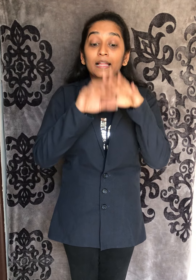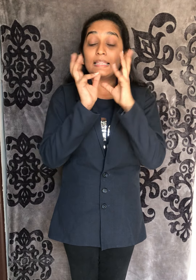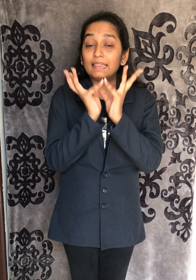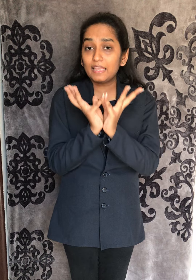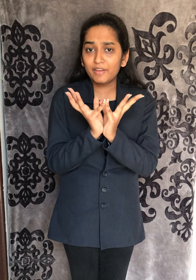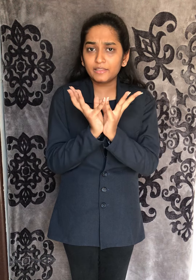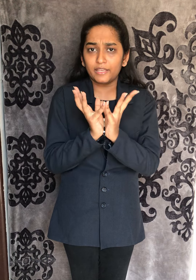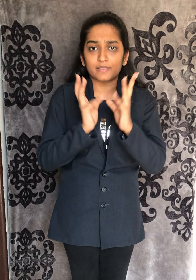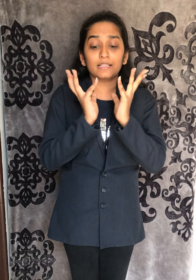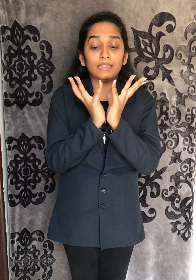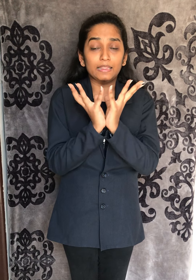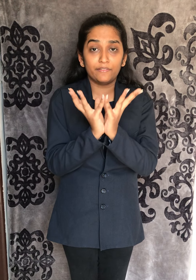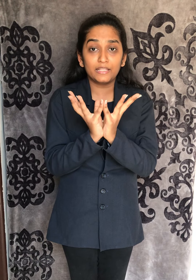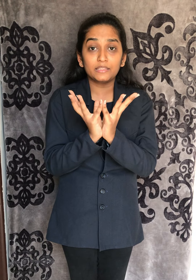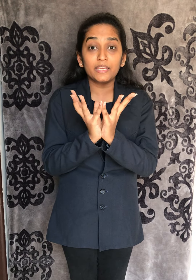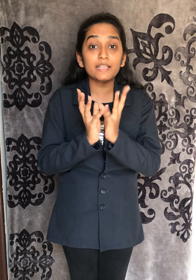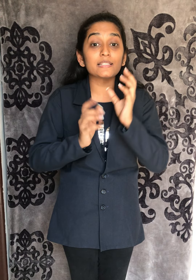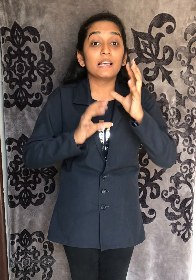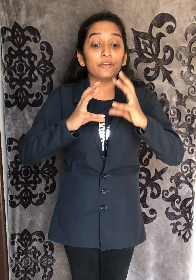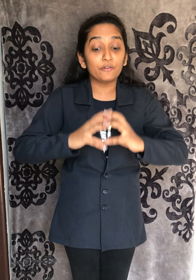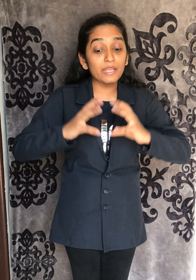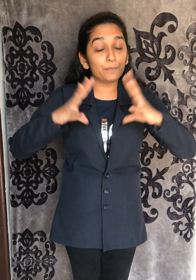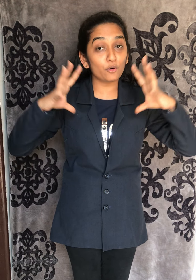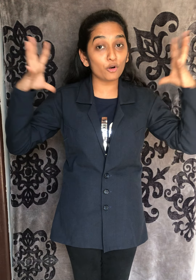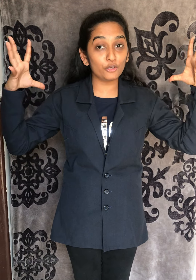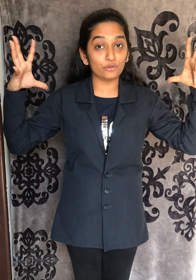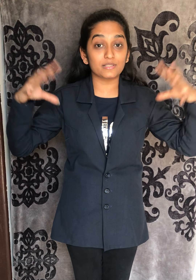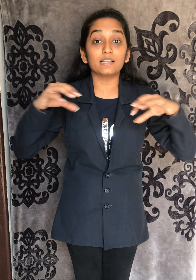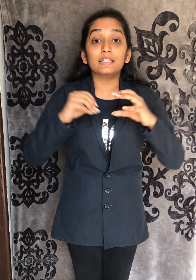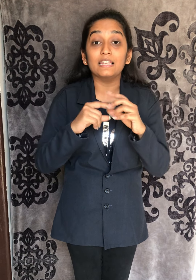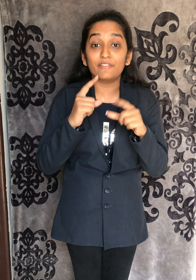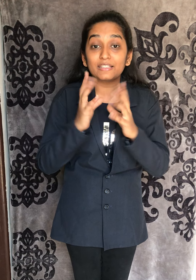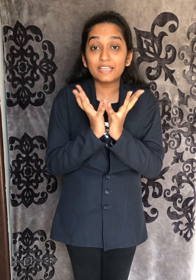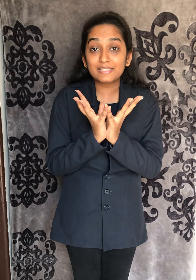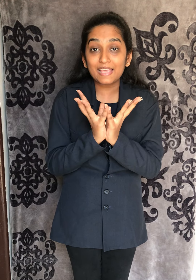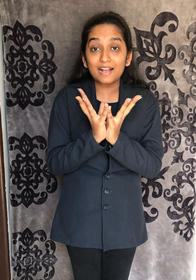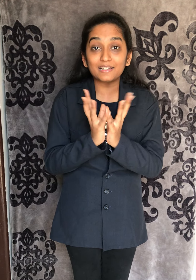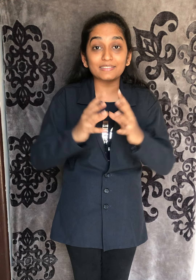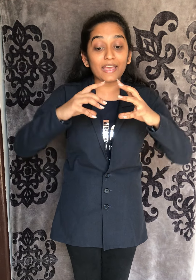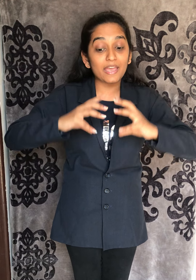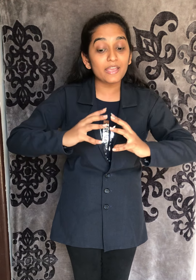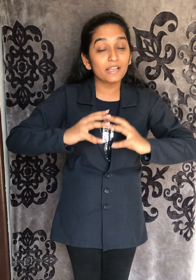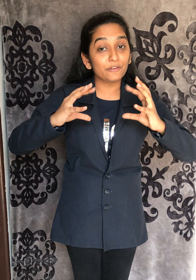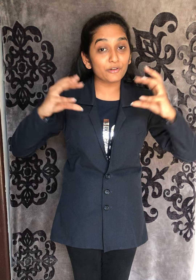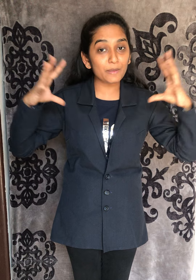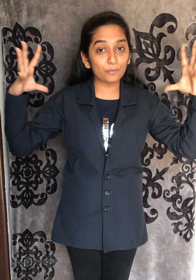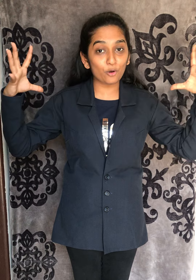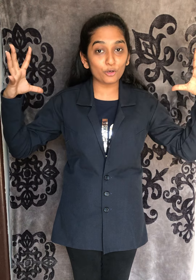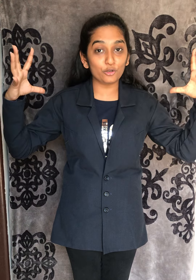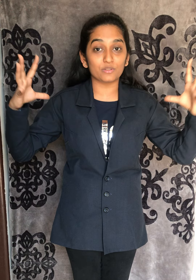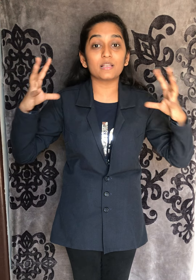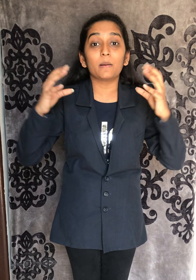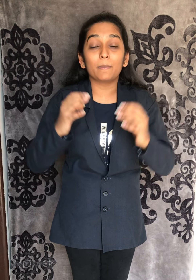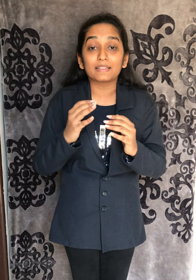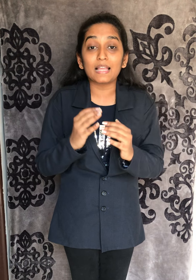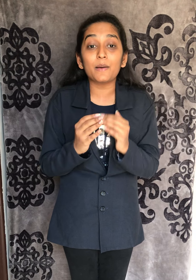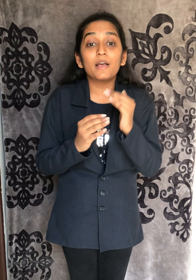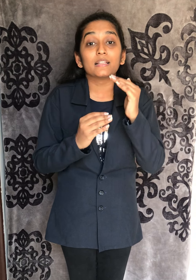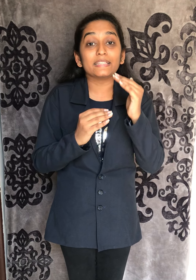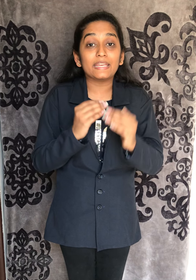Living Things. Living Things reproduce. Living Things क्या करते है? Reproduce. मतलब, they